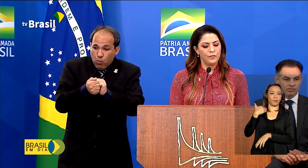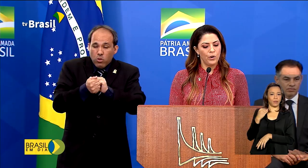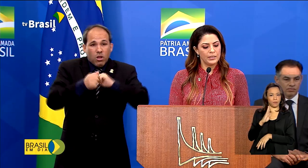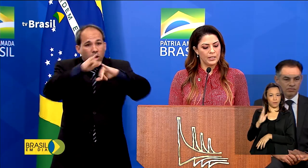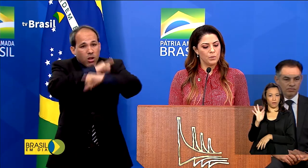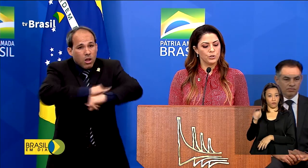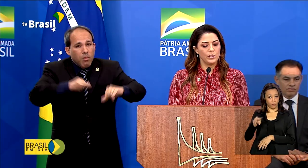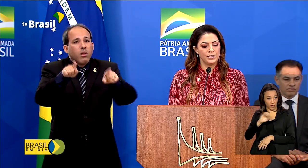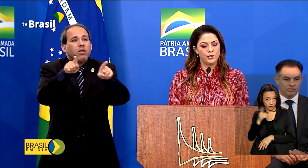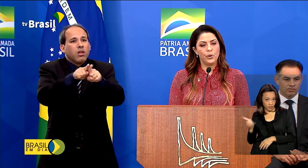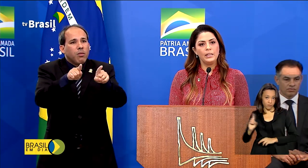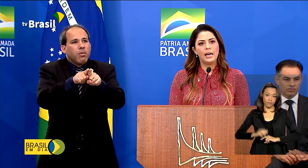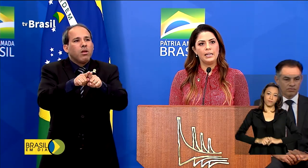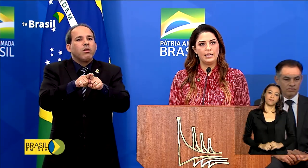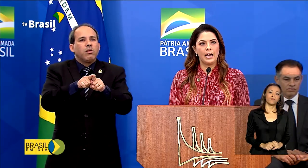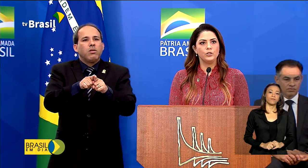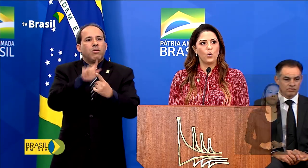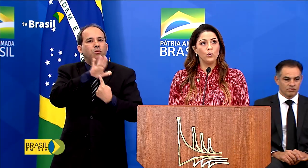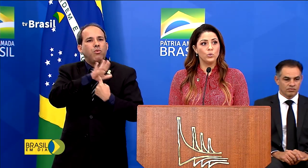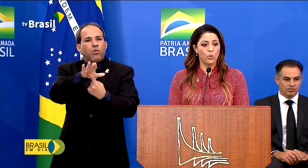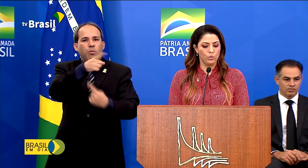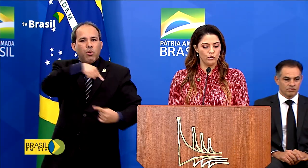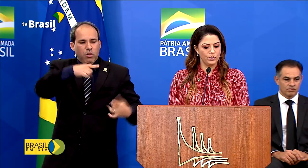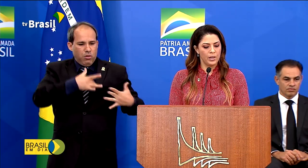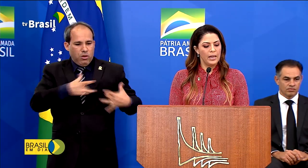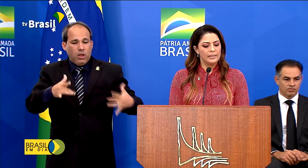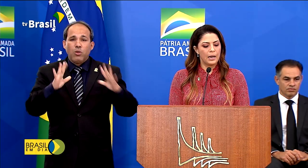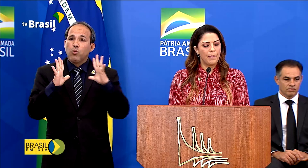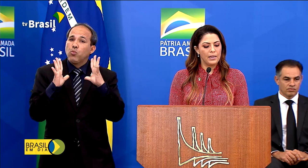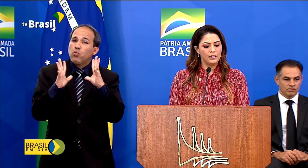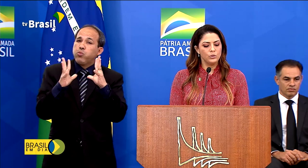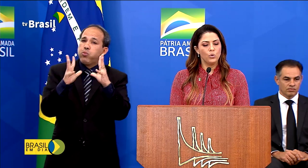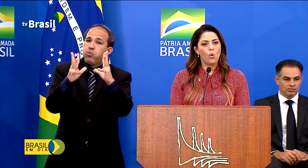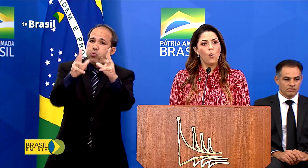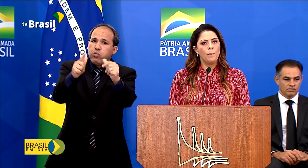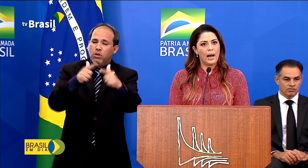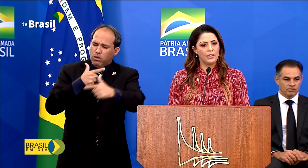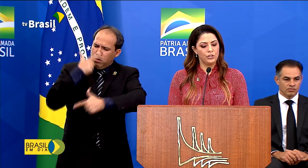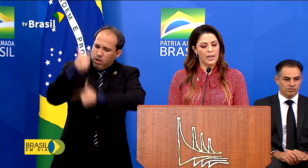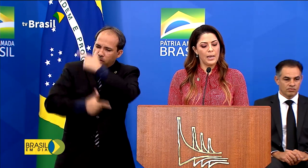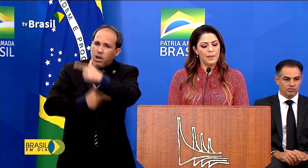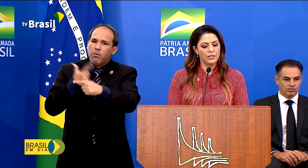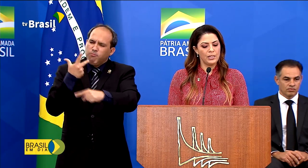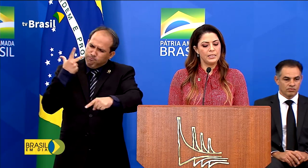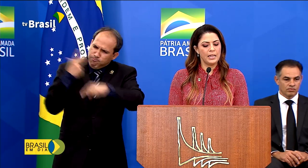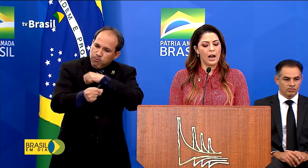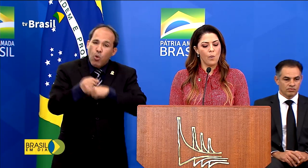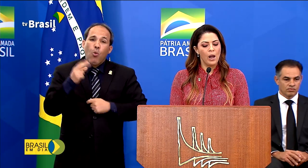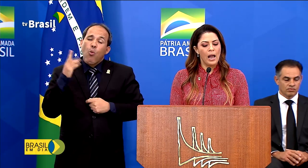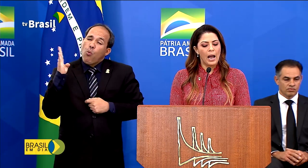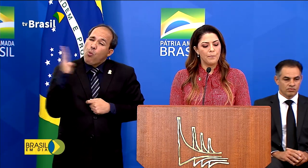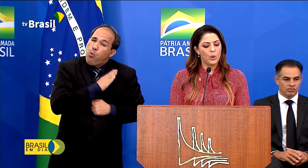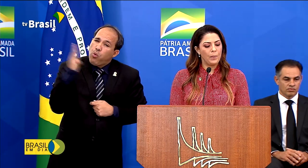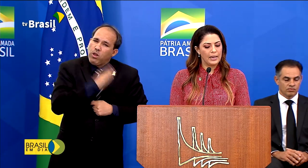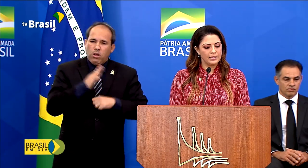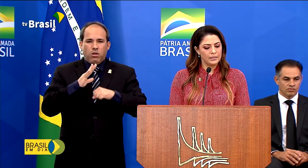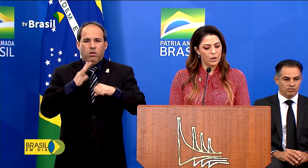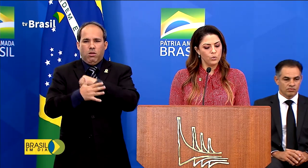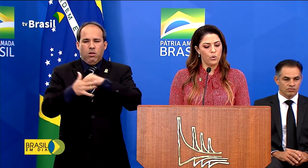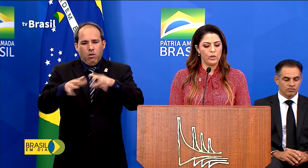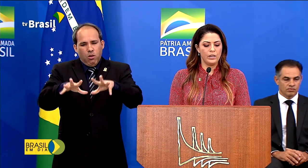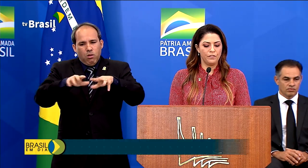Reforçamos nossa solidariedade com todos, trabalhando no combate emergencial à